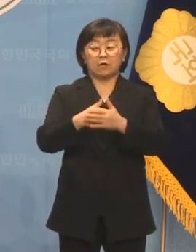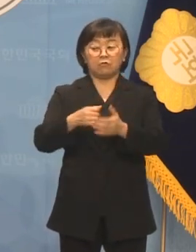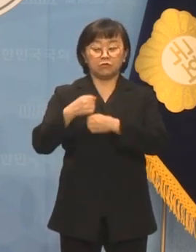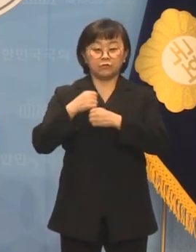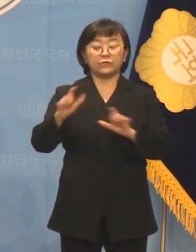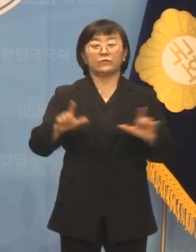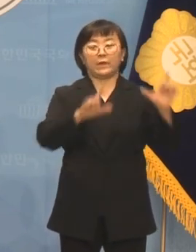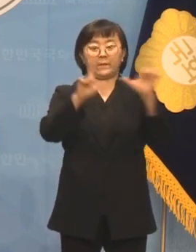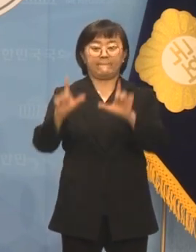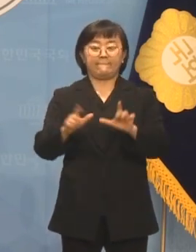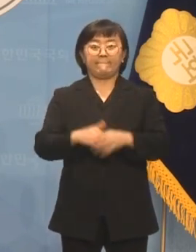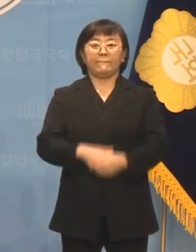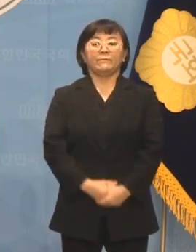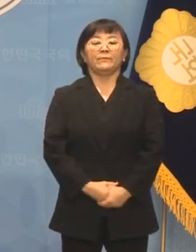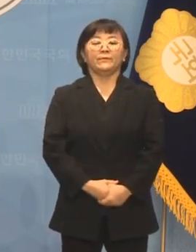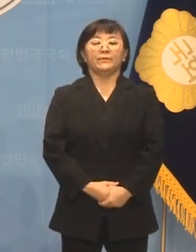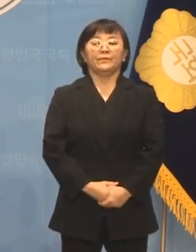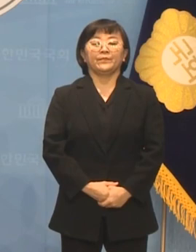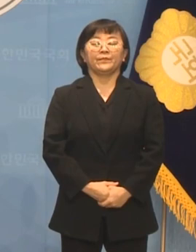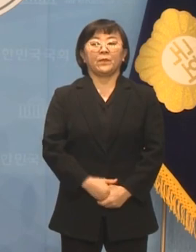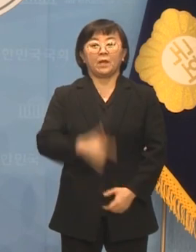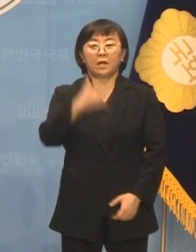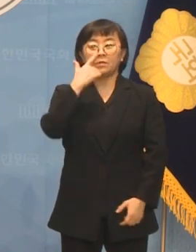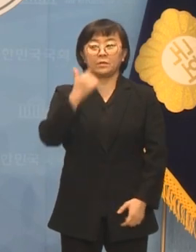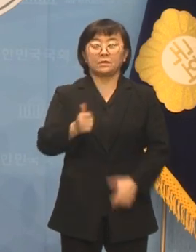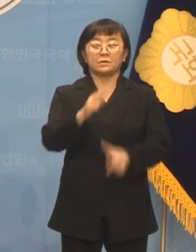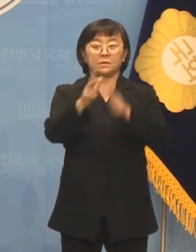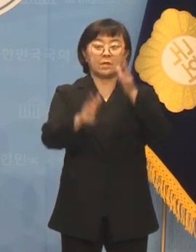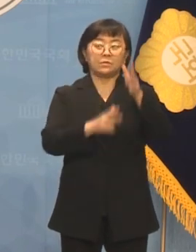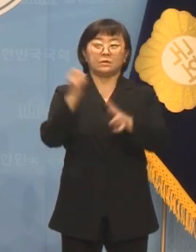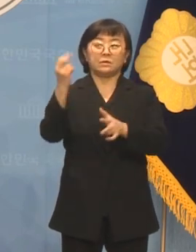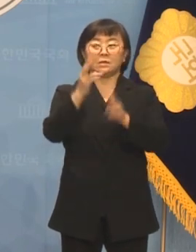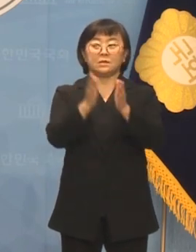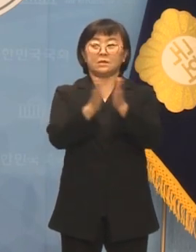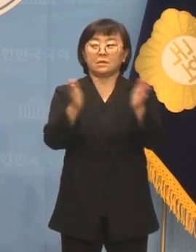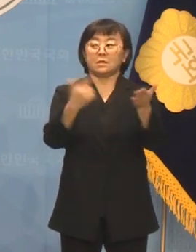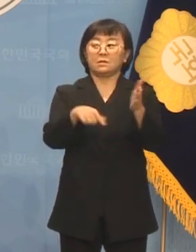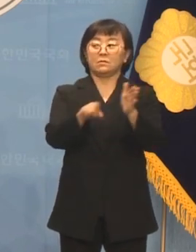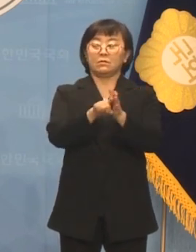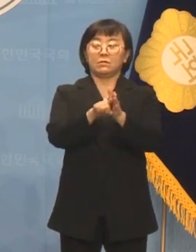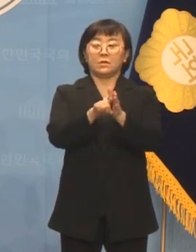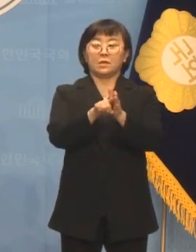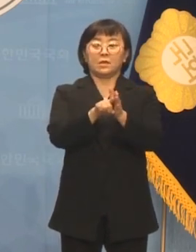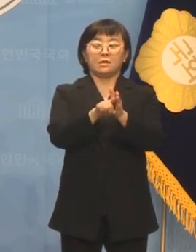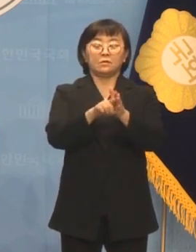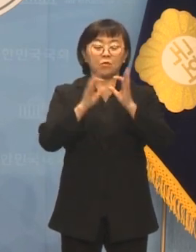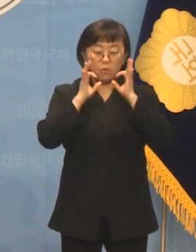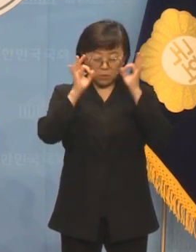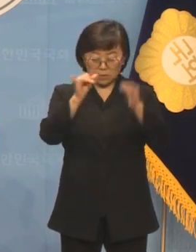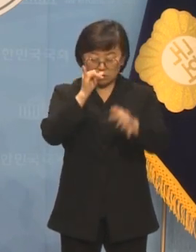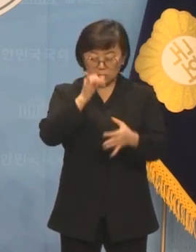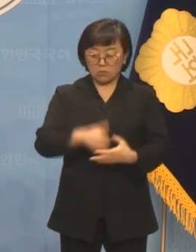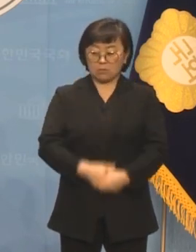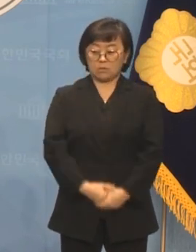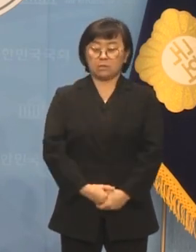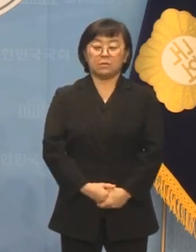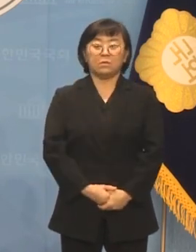중이었습니다. 아버지는 사업을 다시 시작하기 위해 안간 힘을 쓰셨고